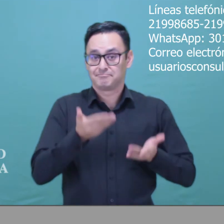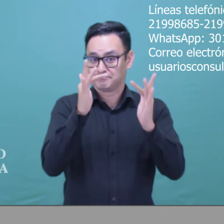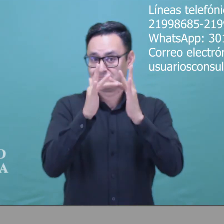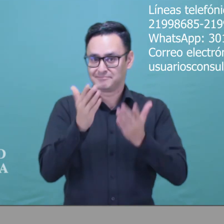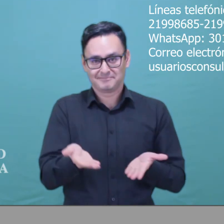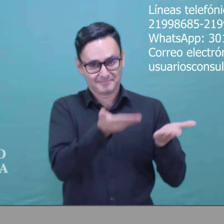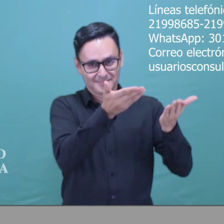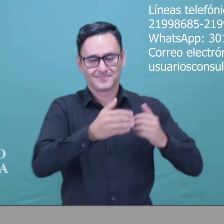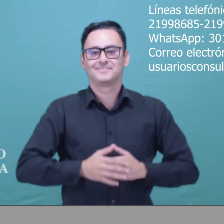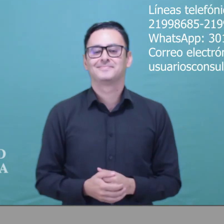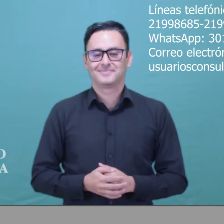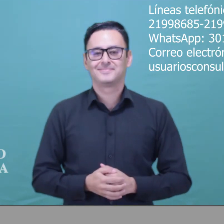información.